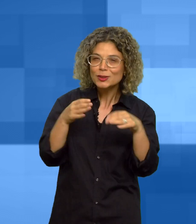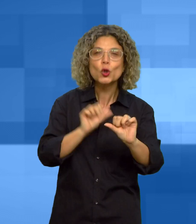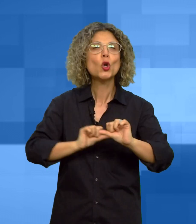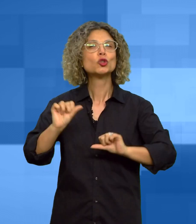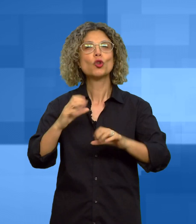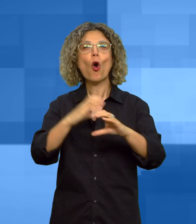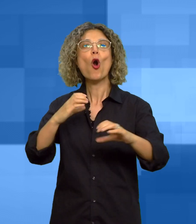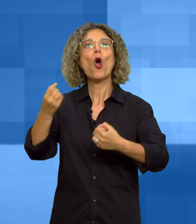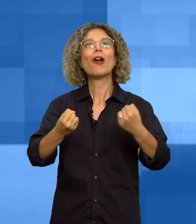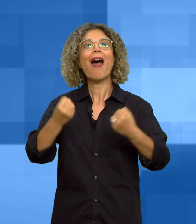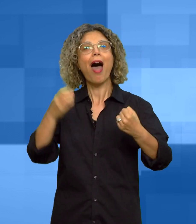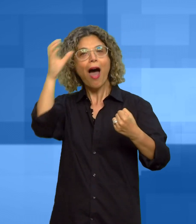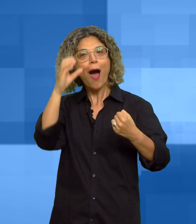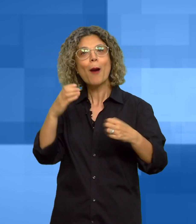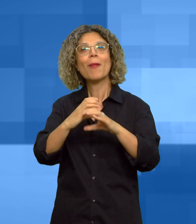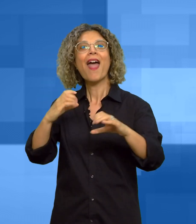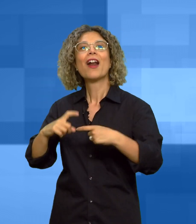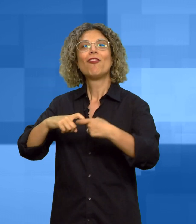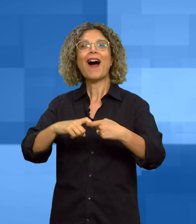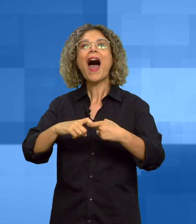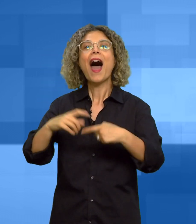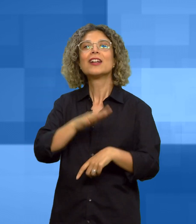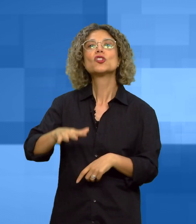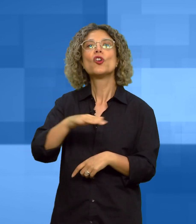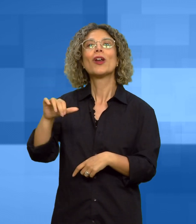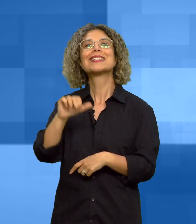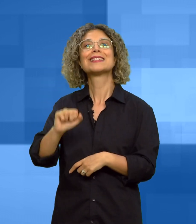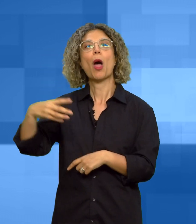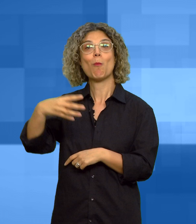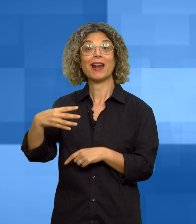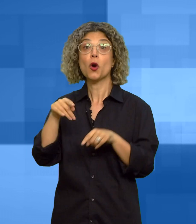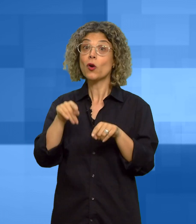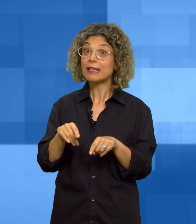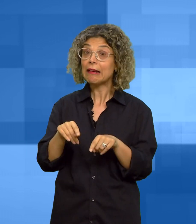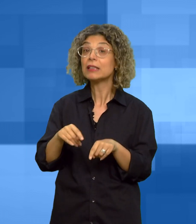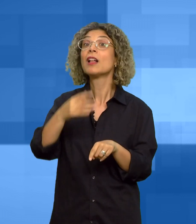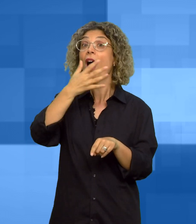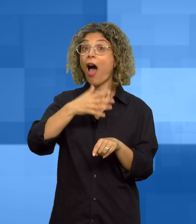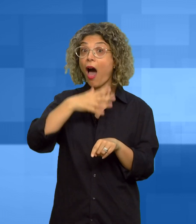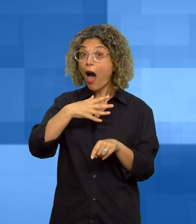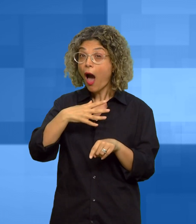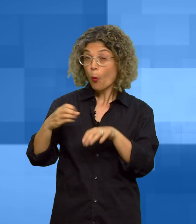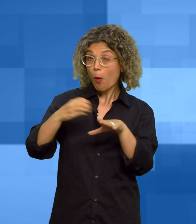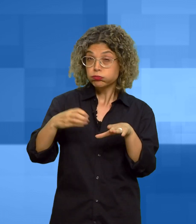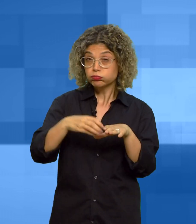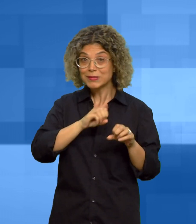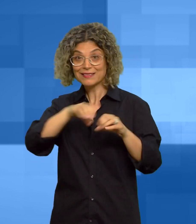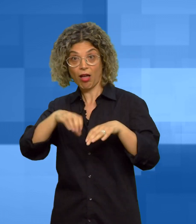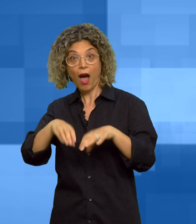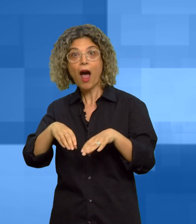riservato a camper e van a Samarigosa con la possibilità di carico e scarico delle acque,